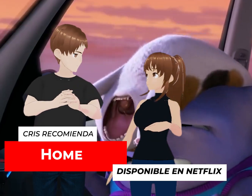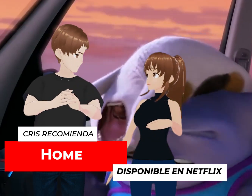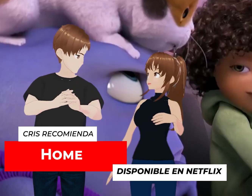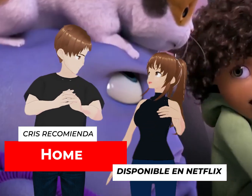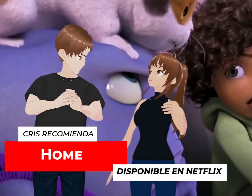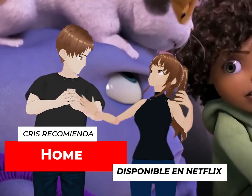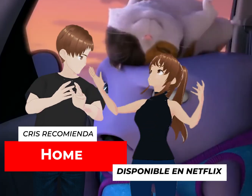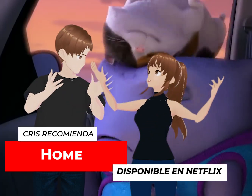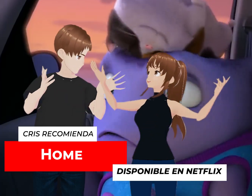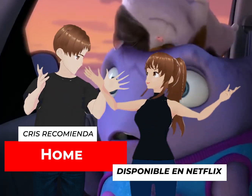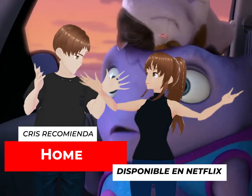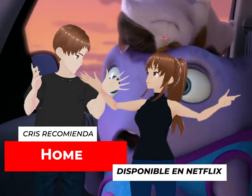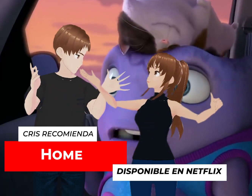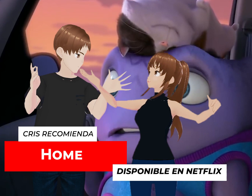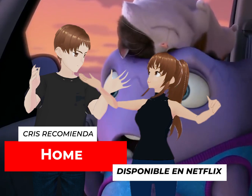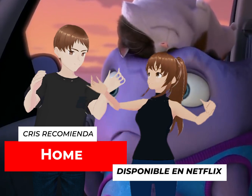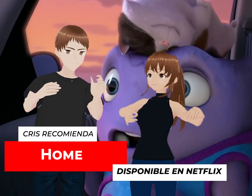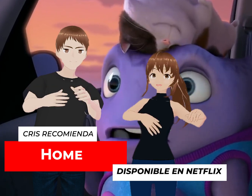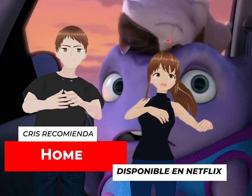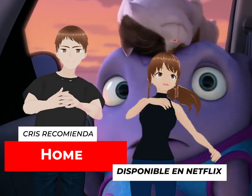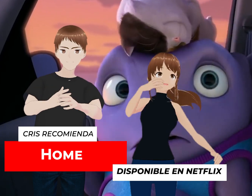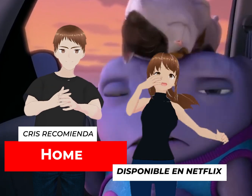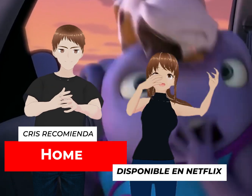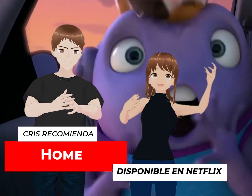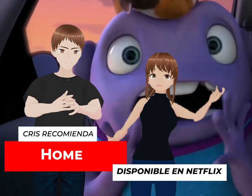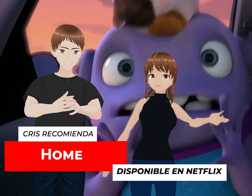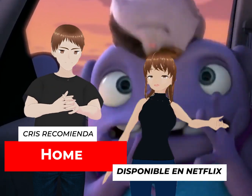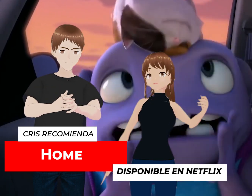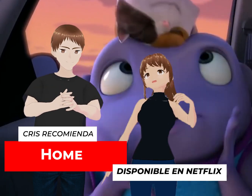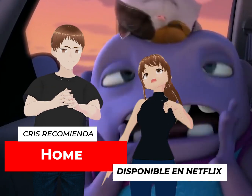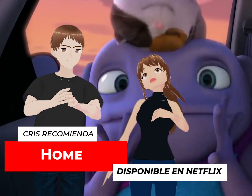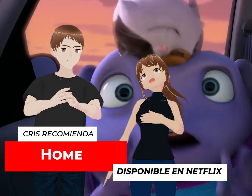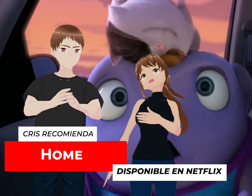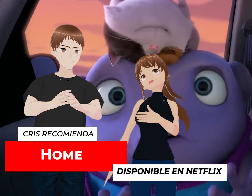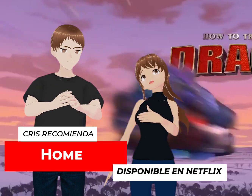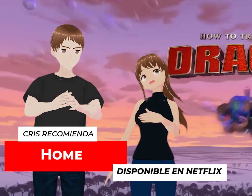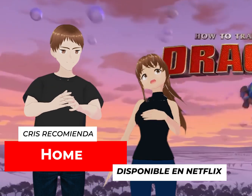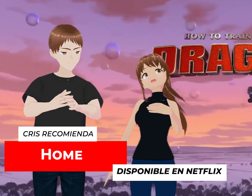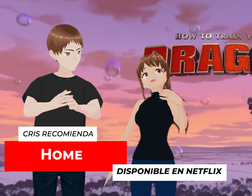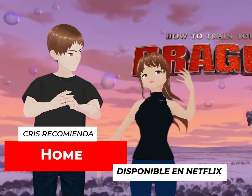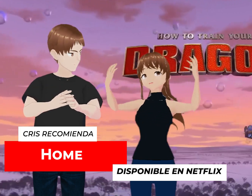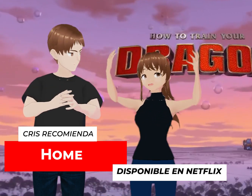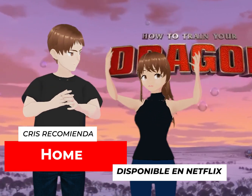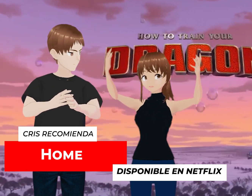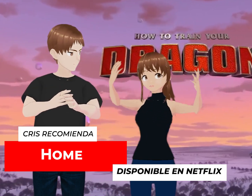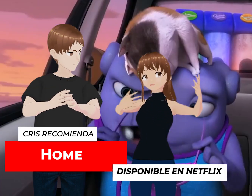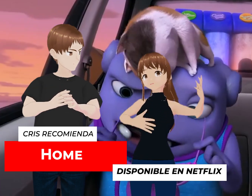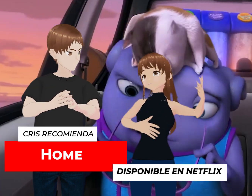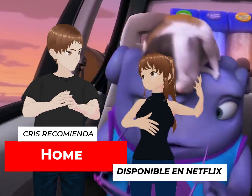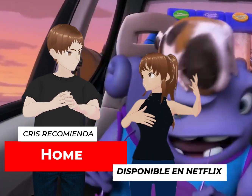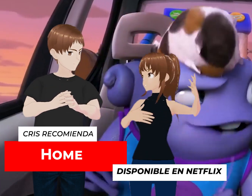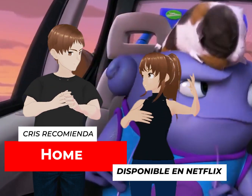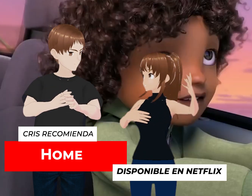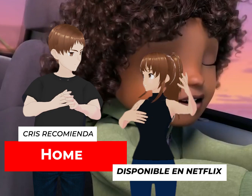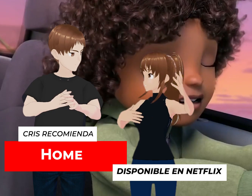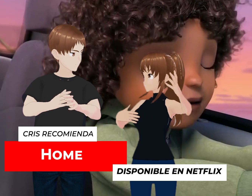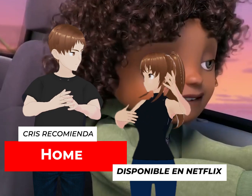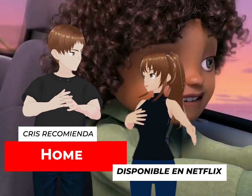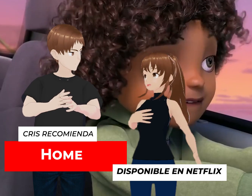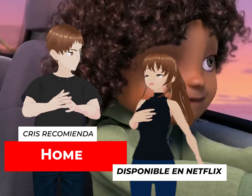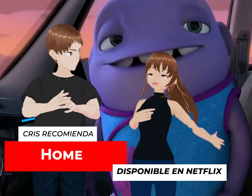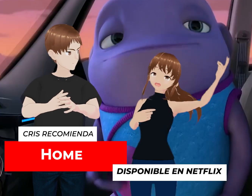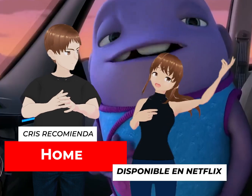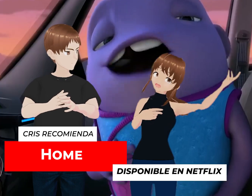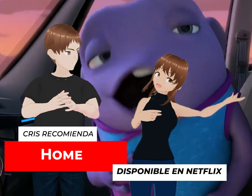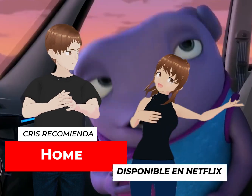¿De perfil? ¿De estereotipo? De estereotipo, de clasificación. Entonces, aquí vamos viendo cómo se va construyendo la